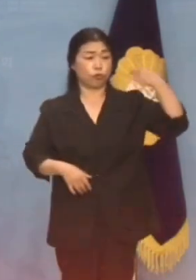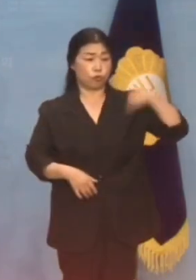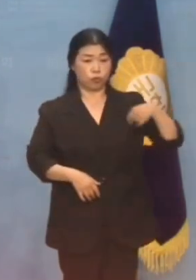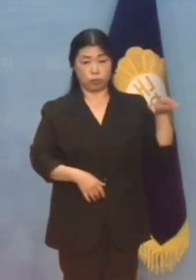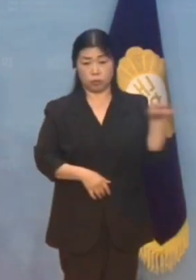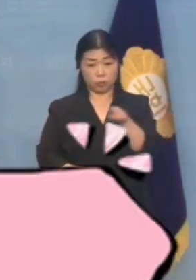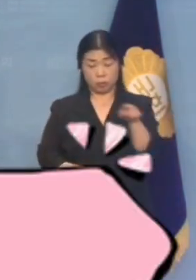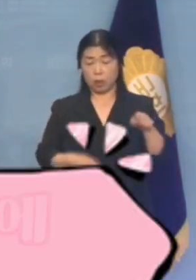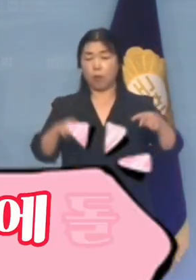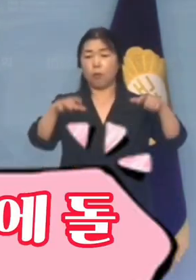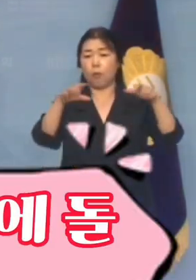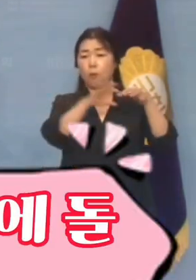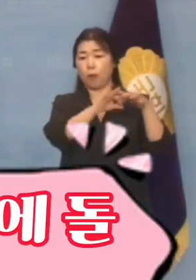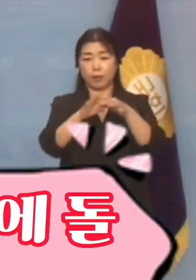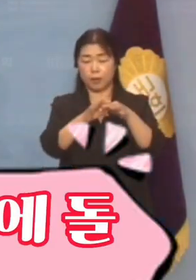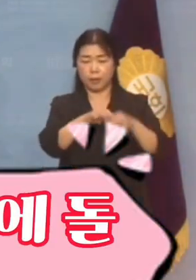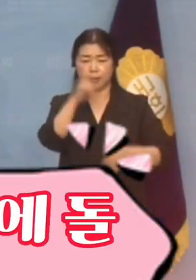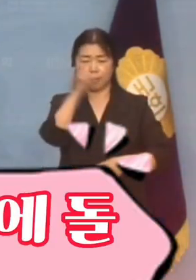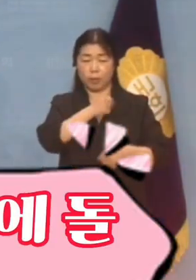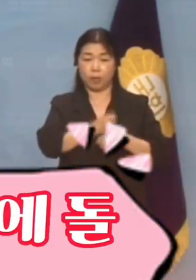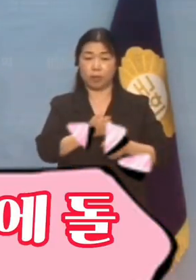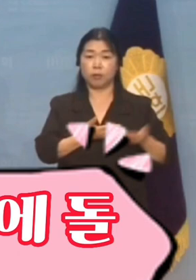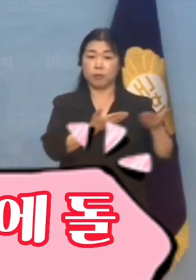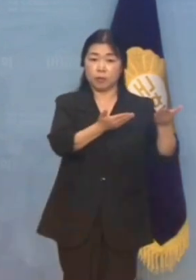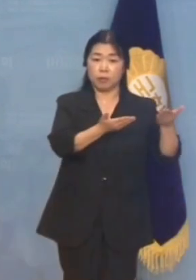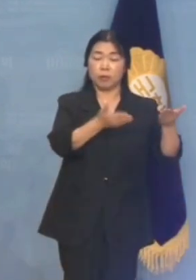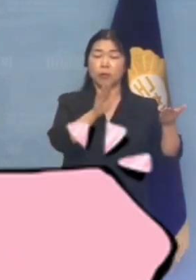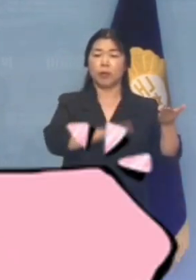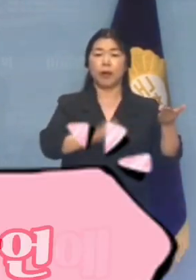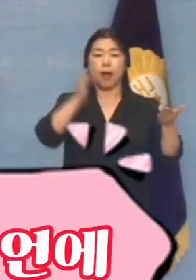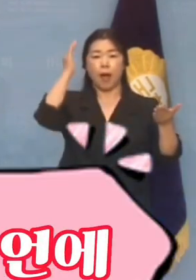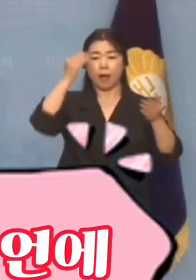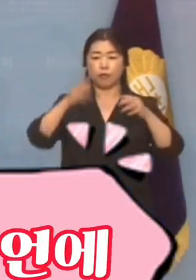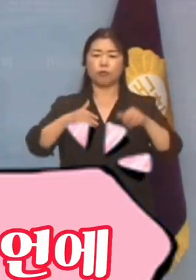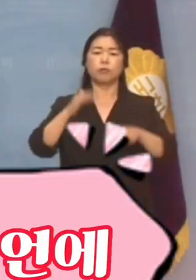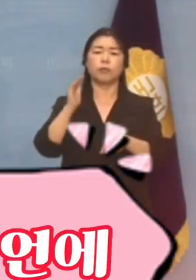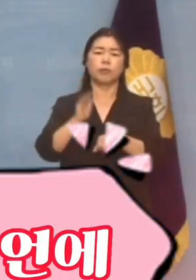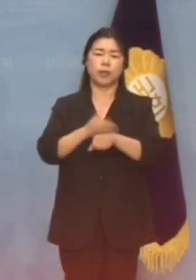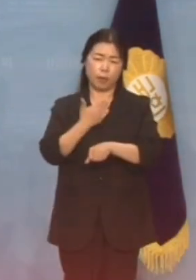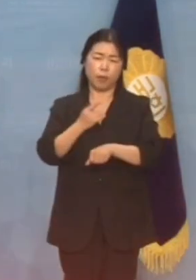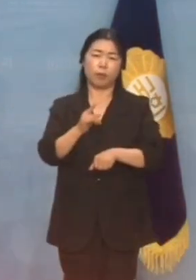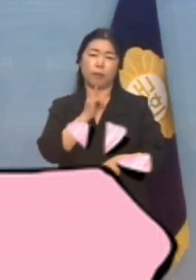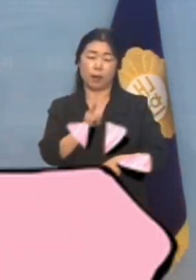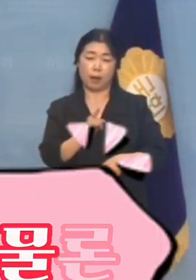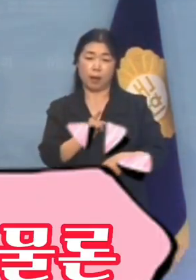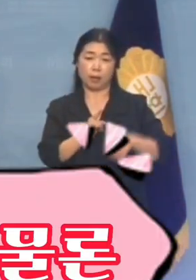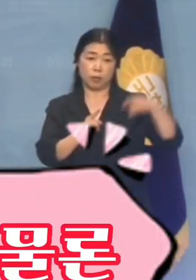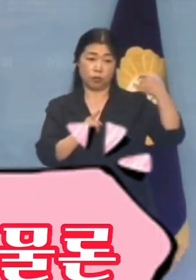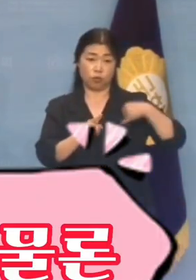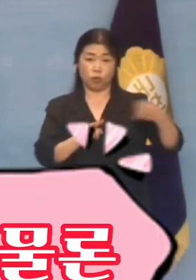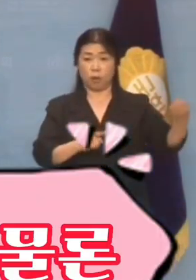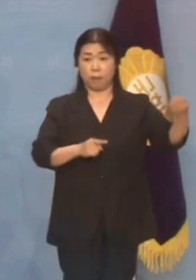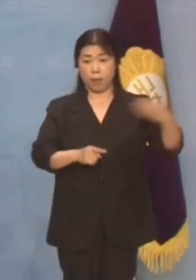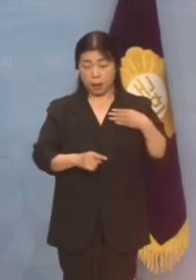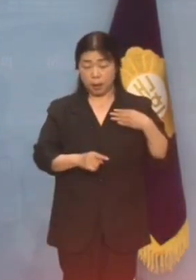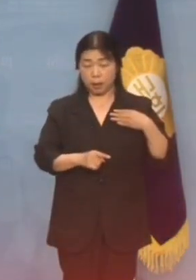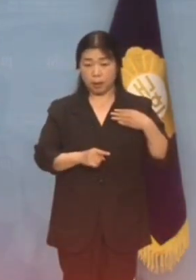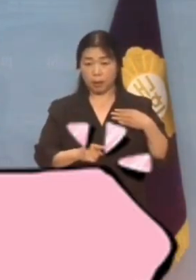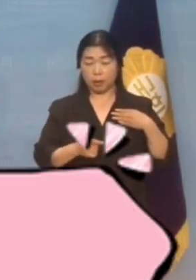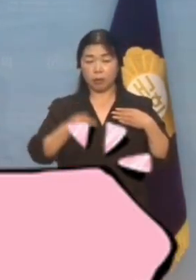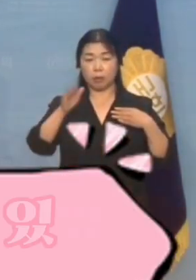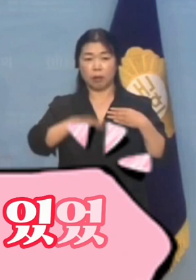책임을 일방적으로 한국에 돌리는 싱하이밍 대사 발언에 침묵하는 것은 물론